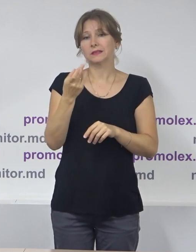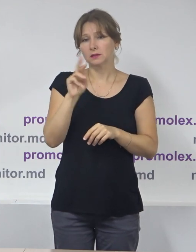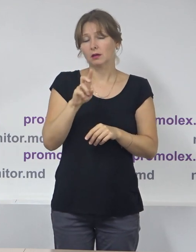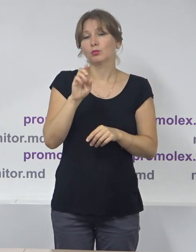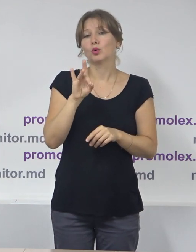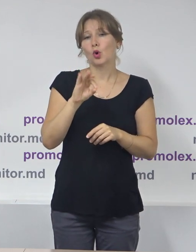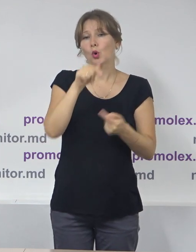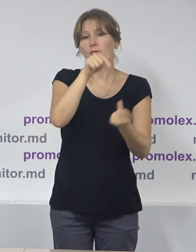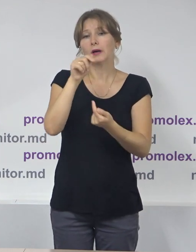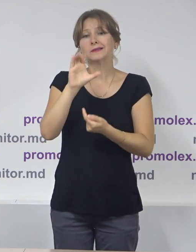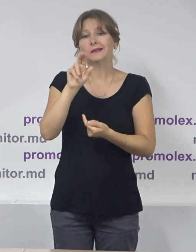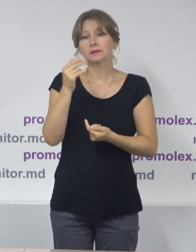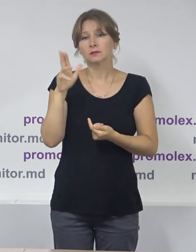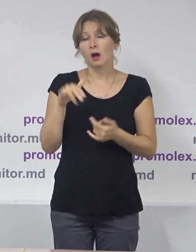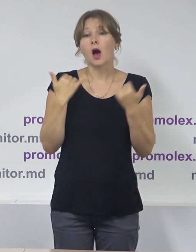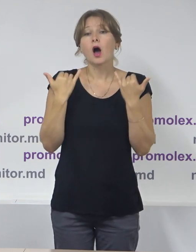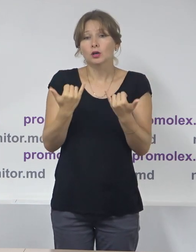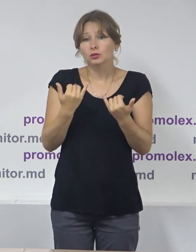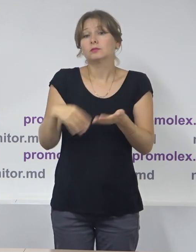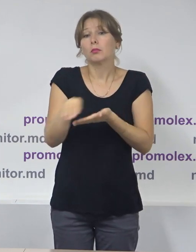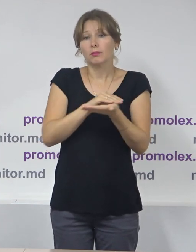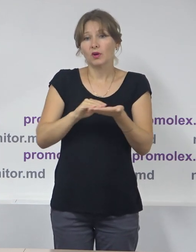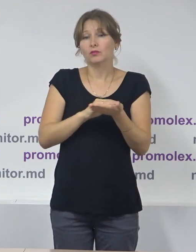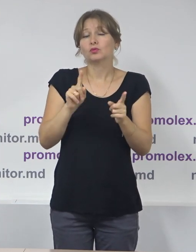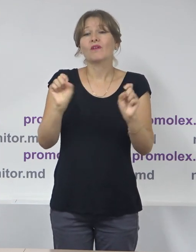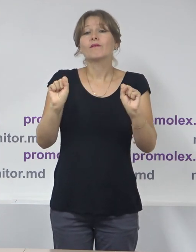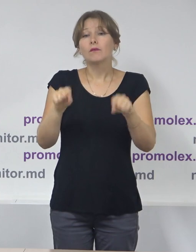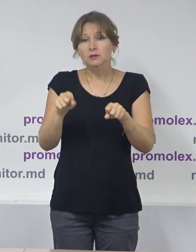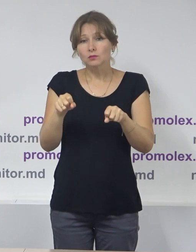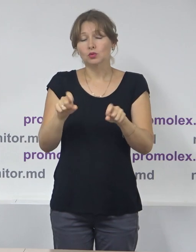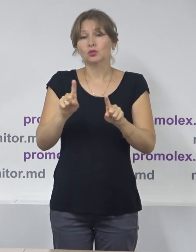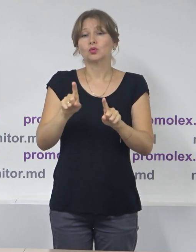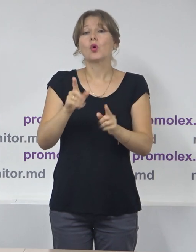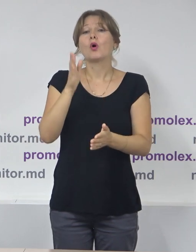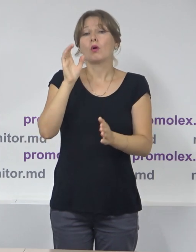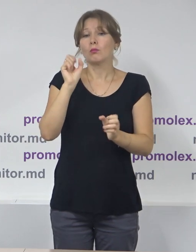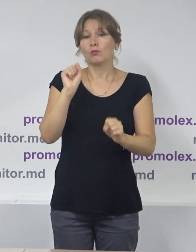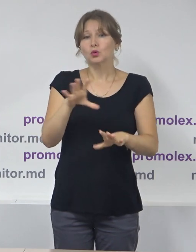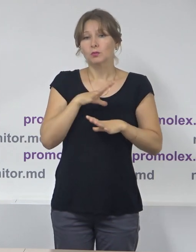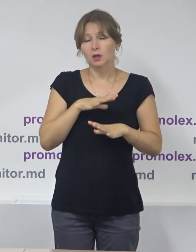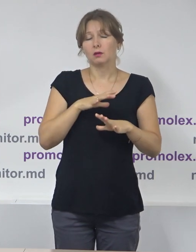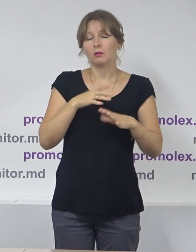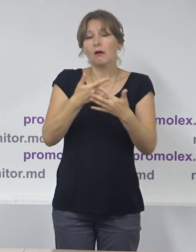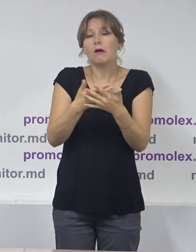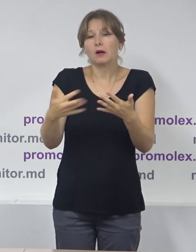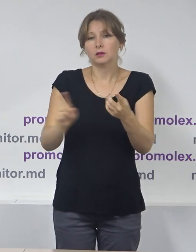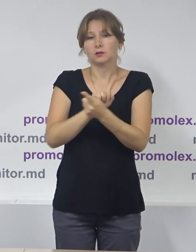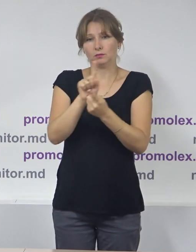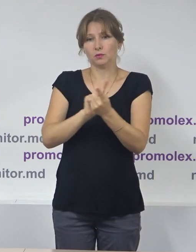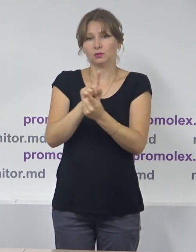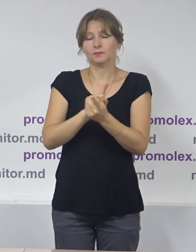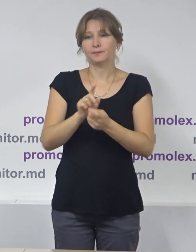Național de Statistica. De aici, iarăși, repetăm, posibil să fie și o parte din aceste modificări semnificative.